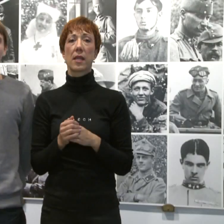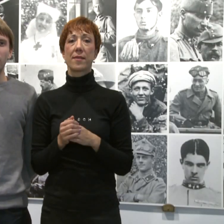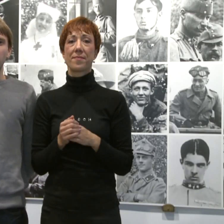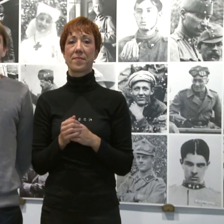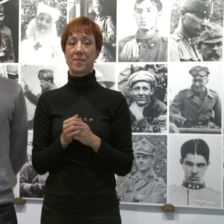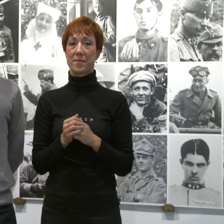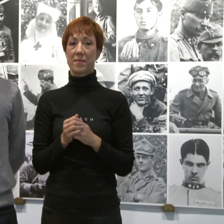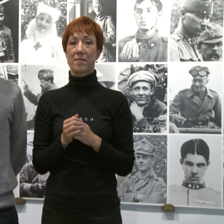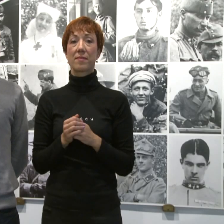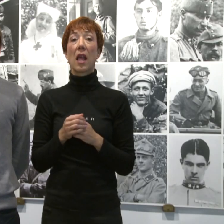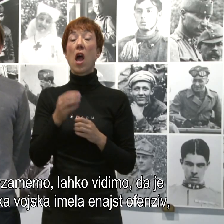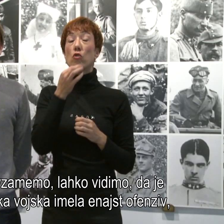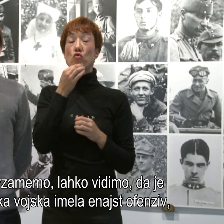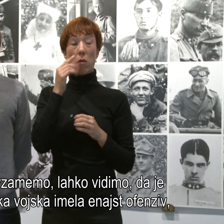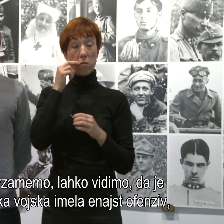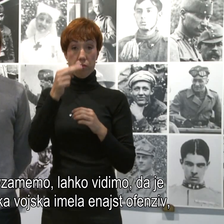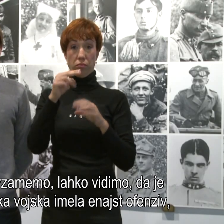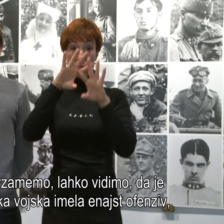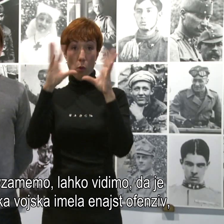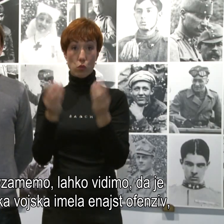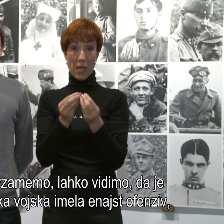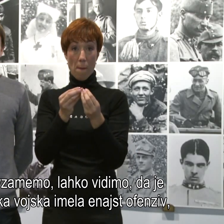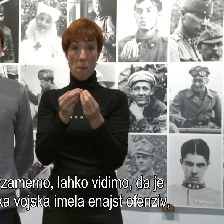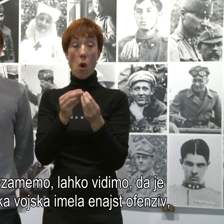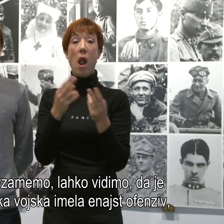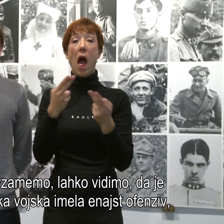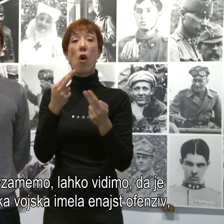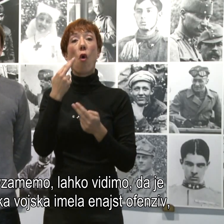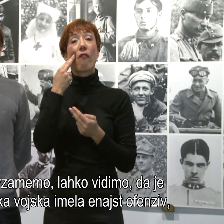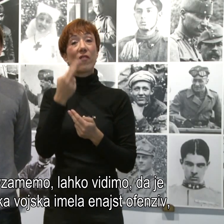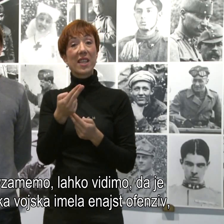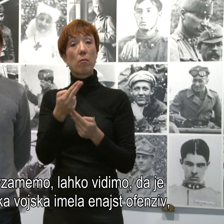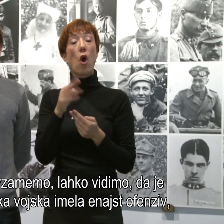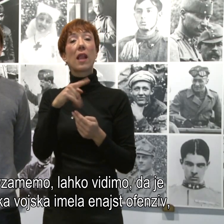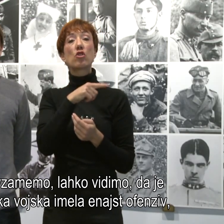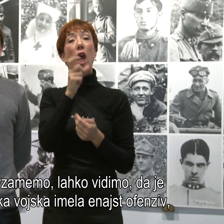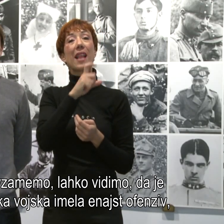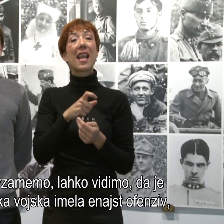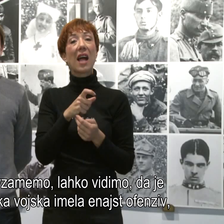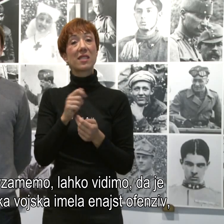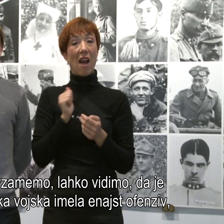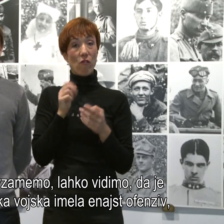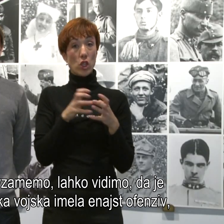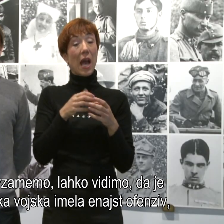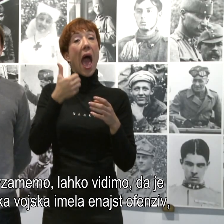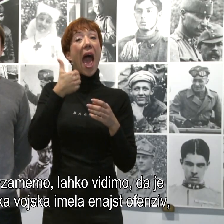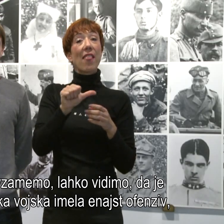Če povzamemo, potem lahko vidimo, da so italijanske vojske enajst ofenziv neuspešno